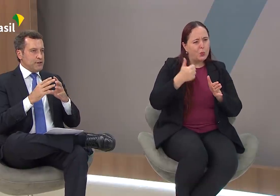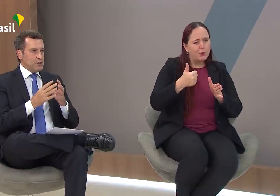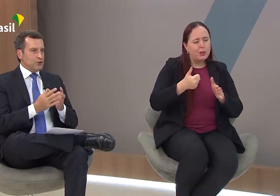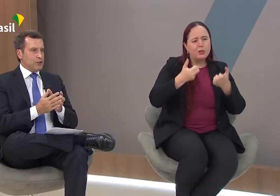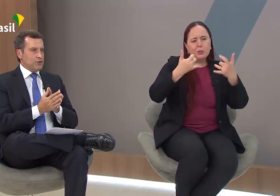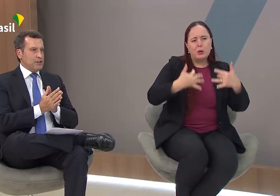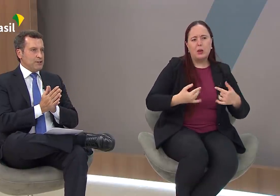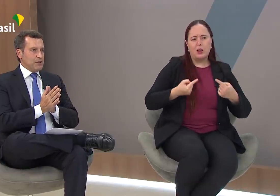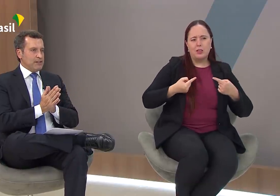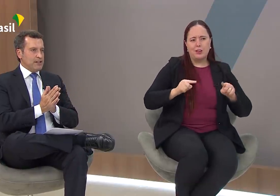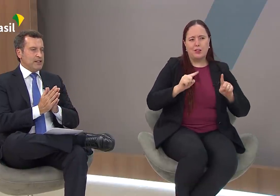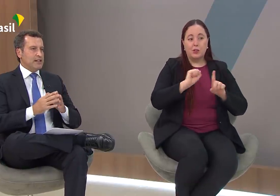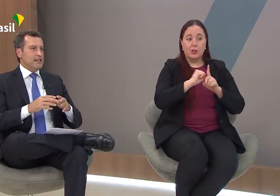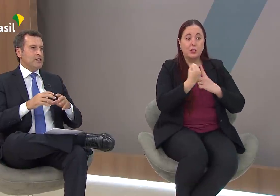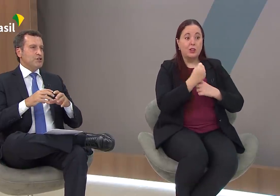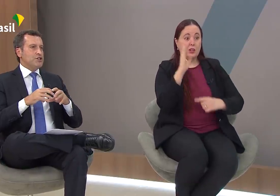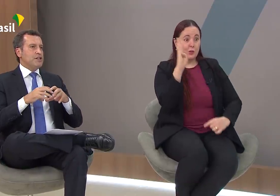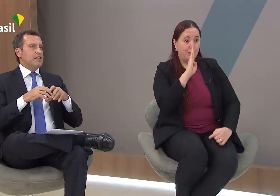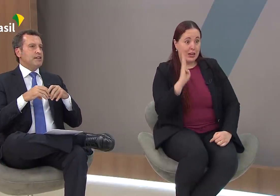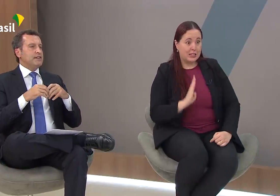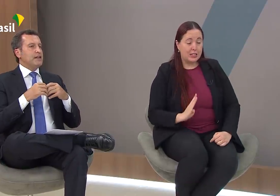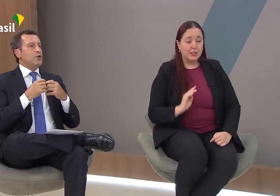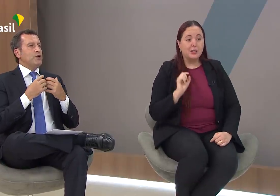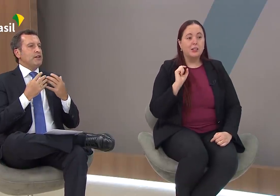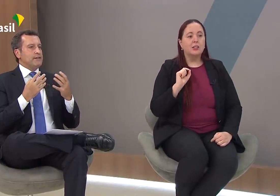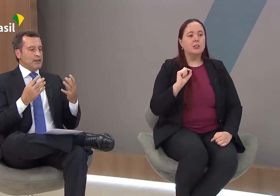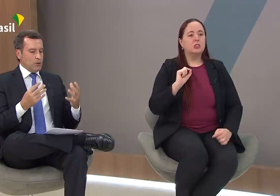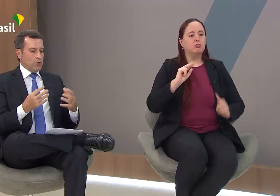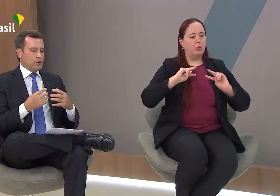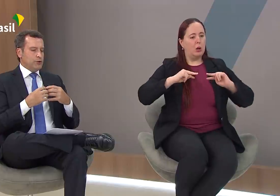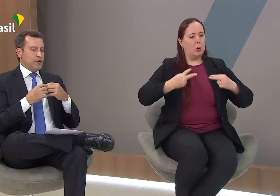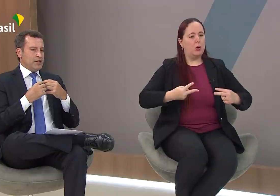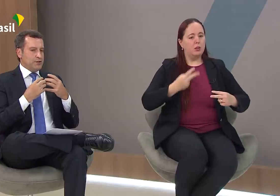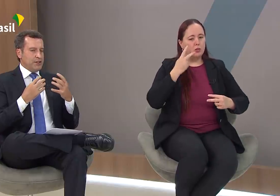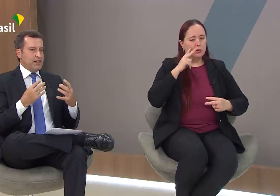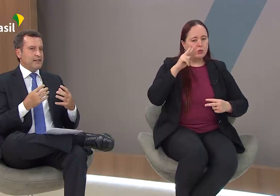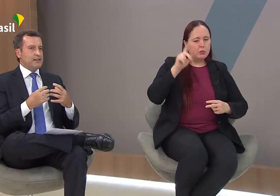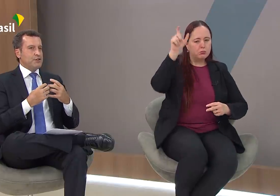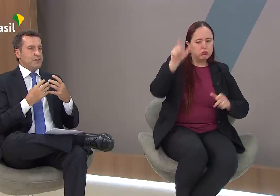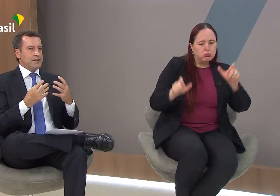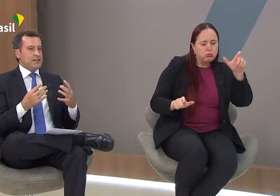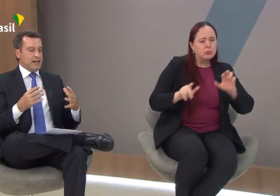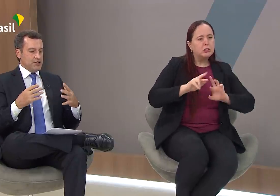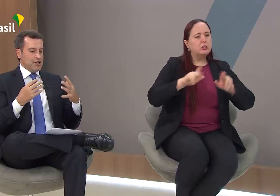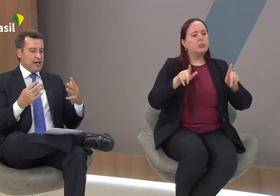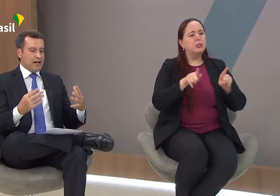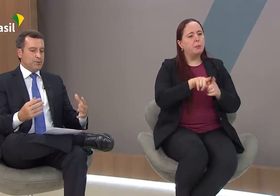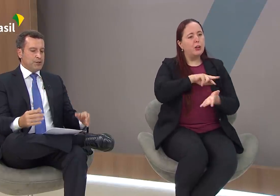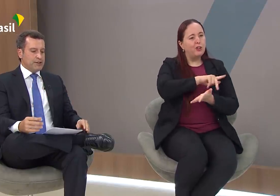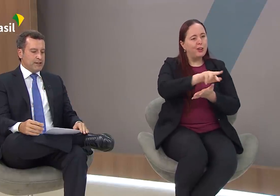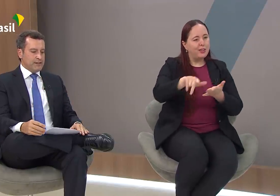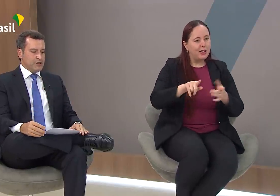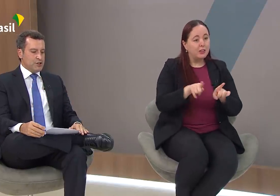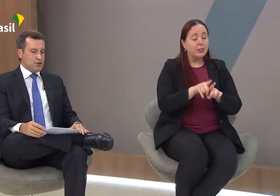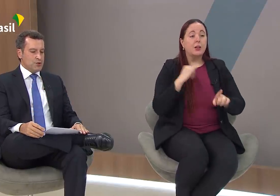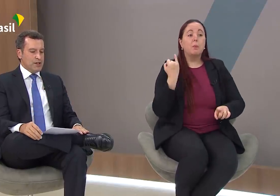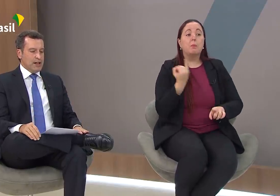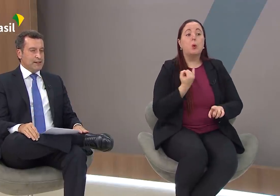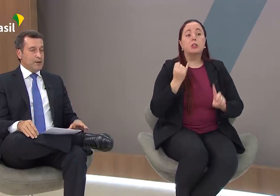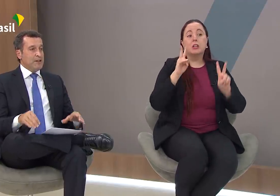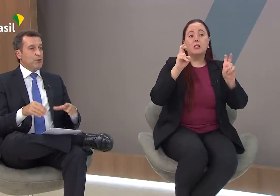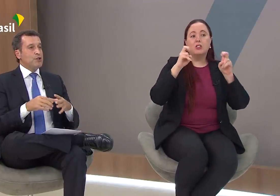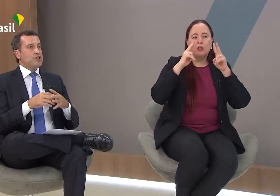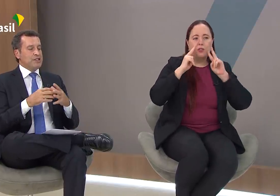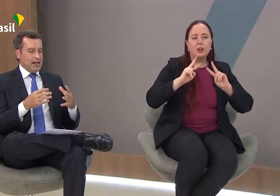desafios na sociedade brasileira de reconhecer o outro, a diferença, a diversidade, a importância disso,